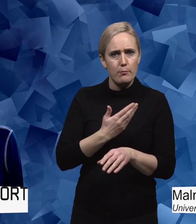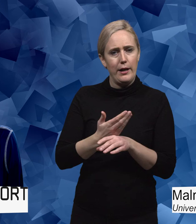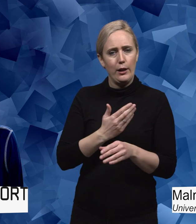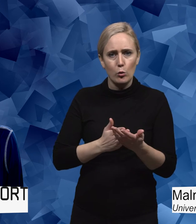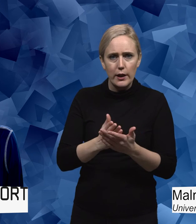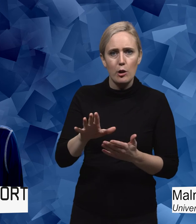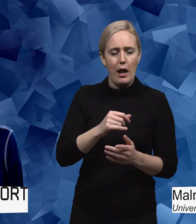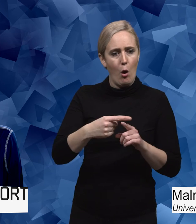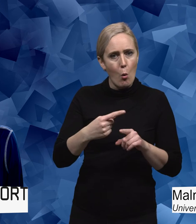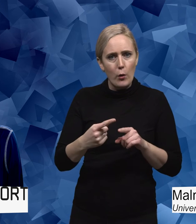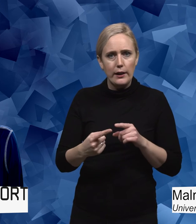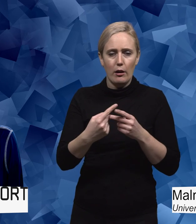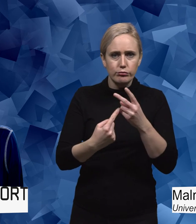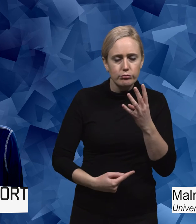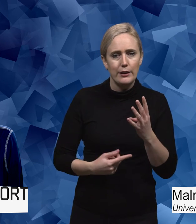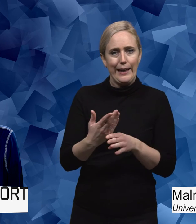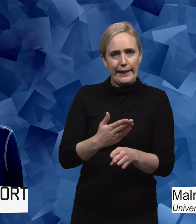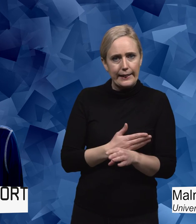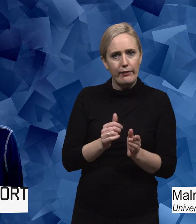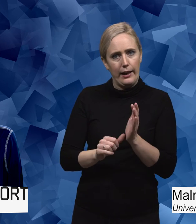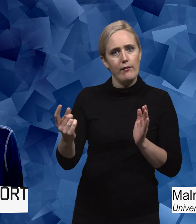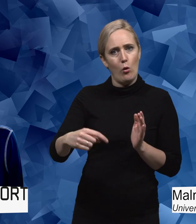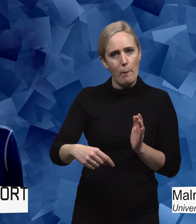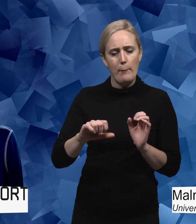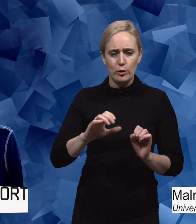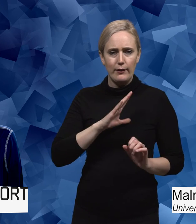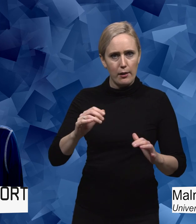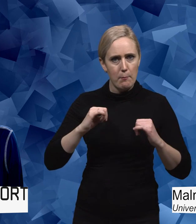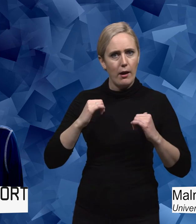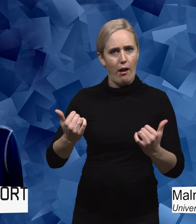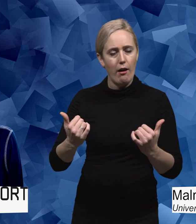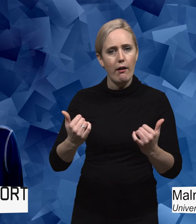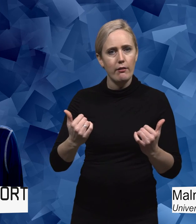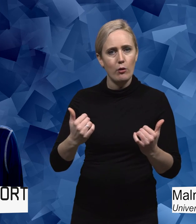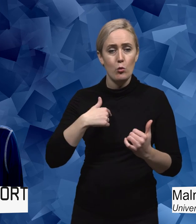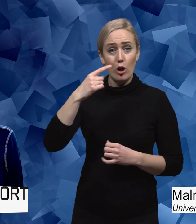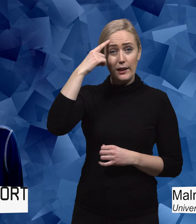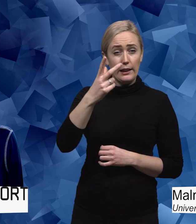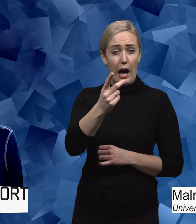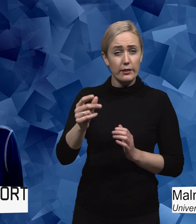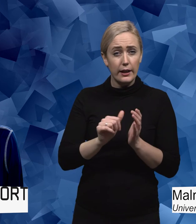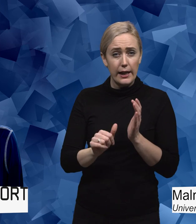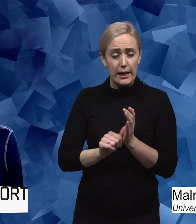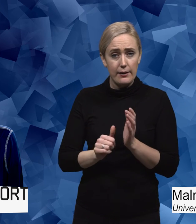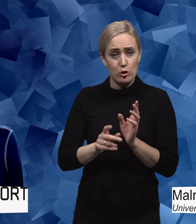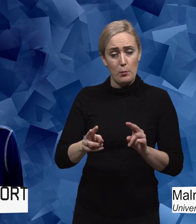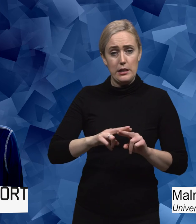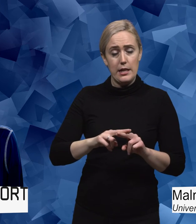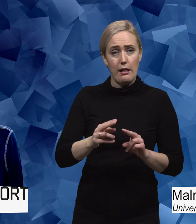får en elev. Det måste ju finnas en beredskap. Och just det här att jag tänker mig att även andra elever som känner sig exkluderade av